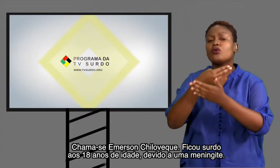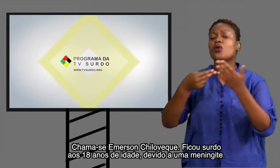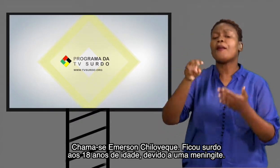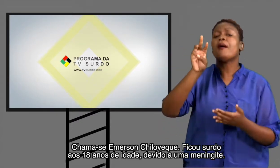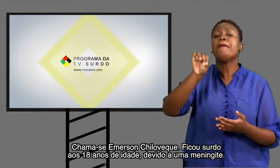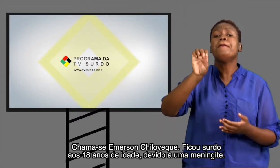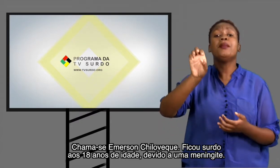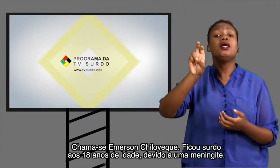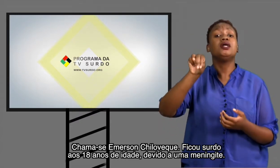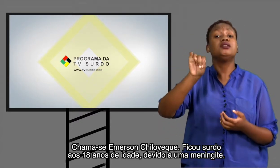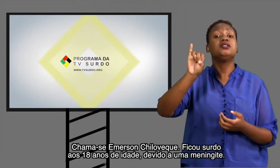devido a uma meningite.